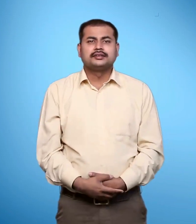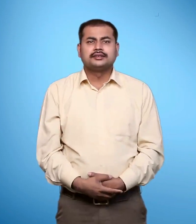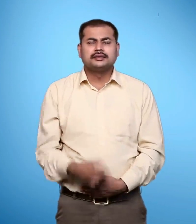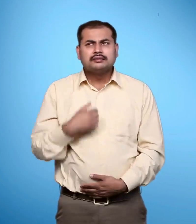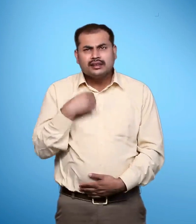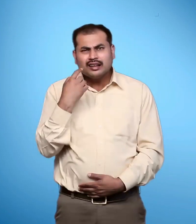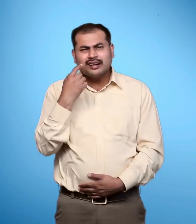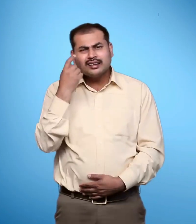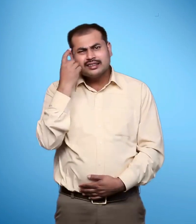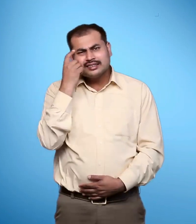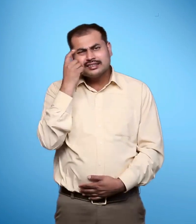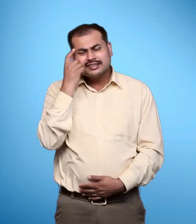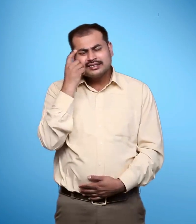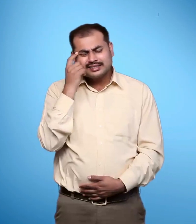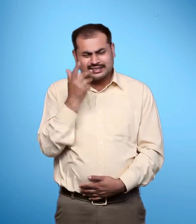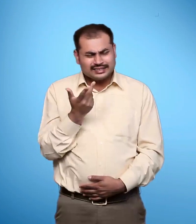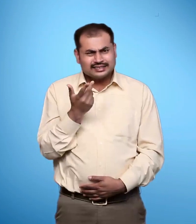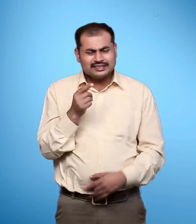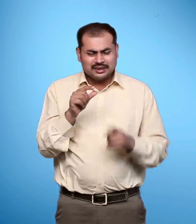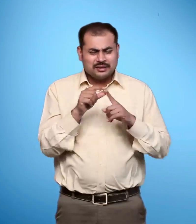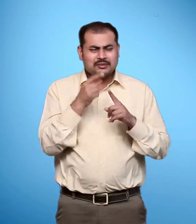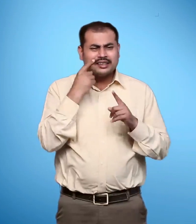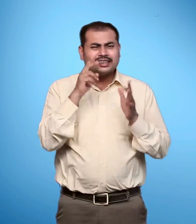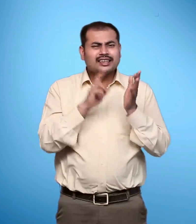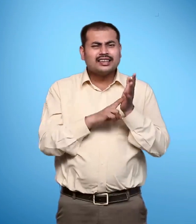यह सोचने लैक बात है कि आखिर पिन कोड की जरूरत क्या है